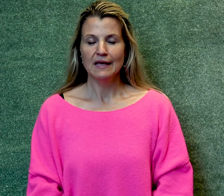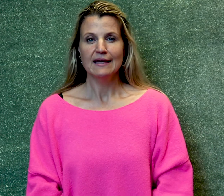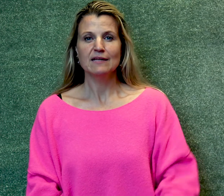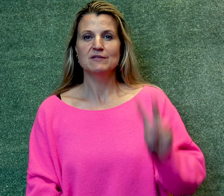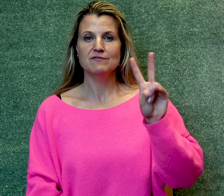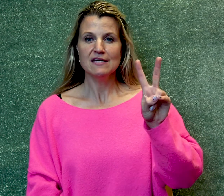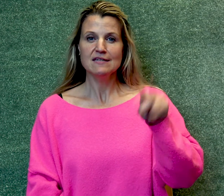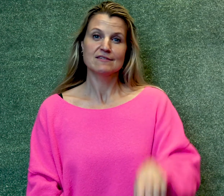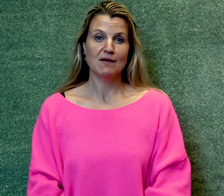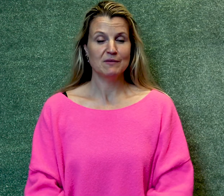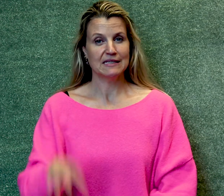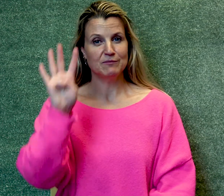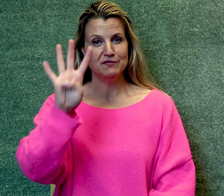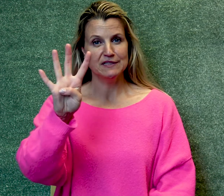Ritme 2 samen met ritme 4.